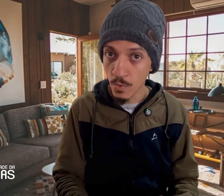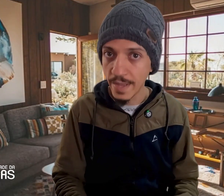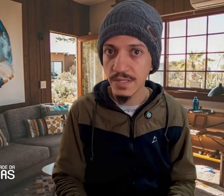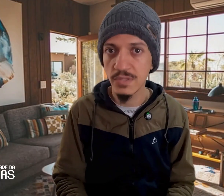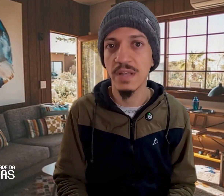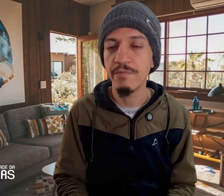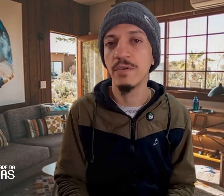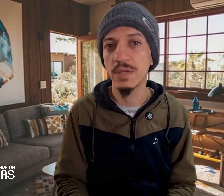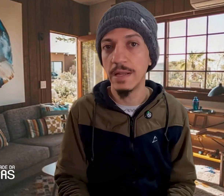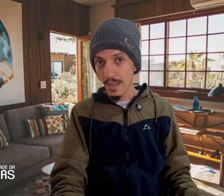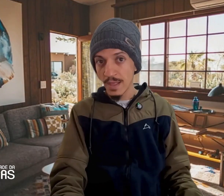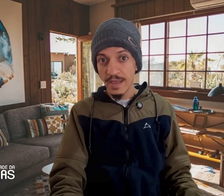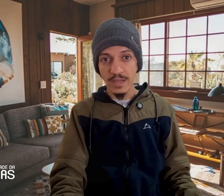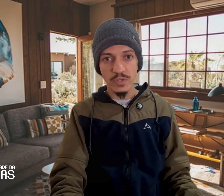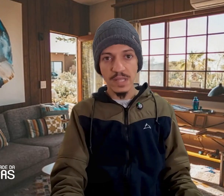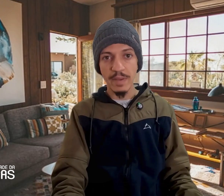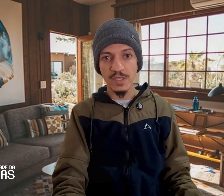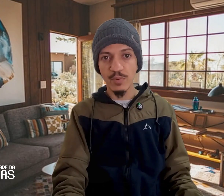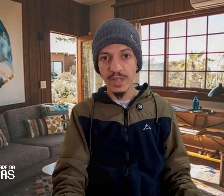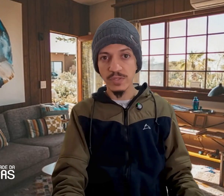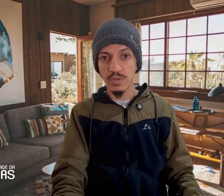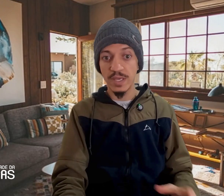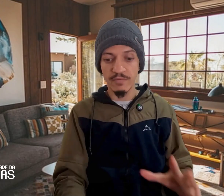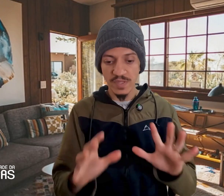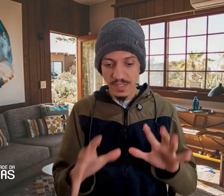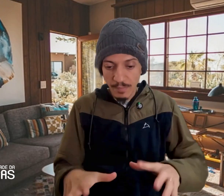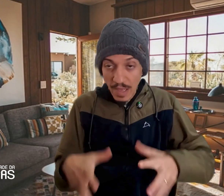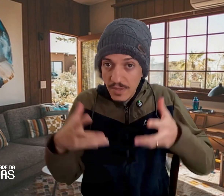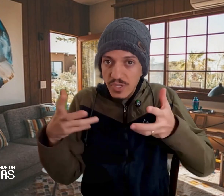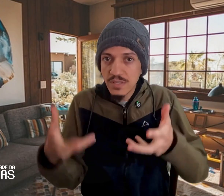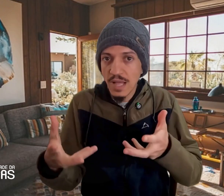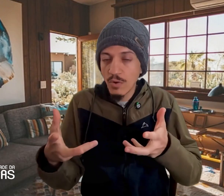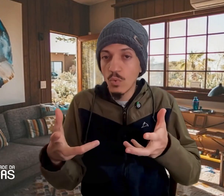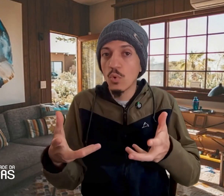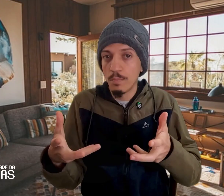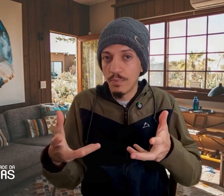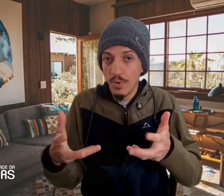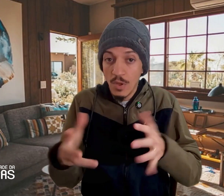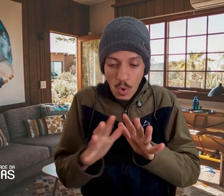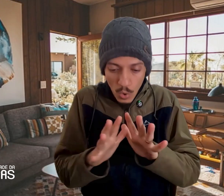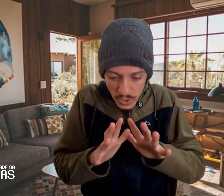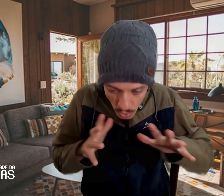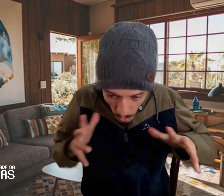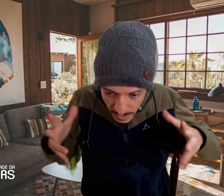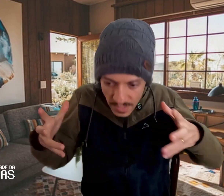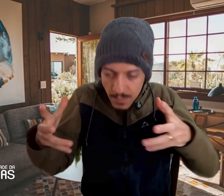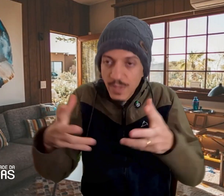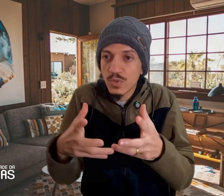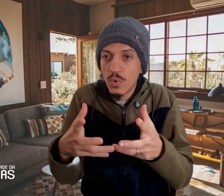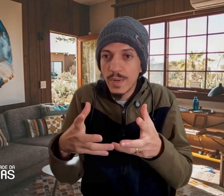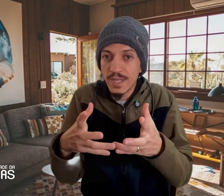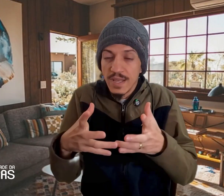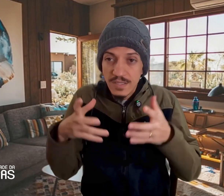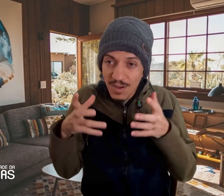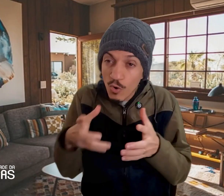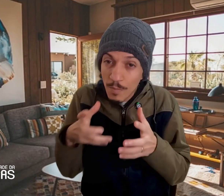esses desafios ali. E é justamente por isso que você se permitir estar num grupo, onde todas as pessoas estão com uma